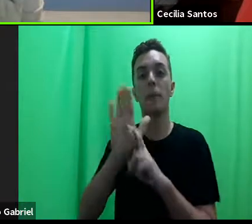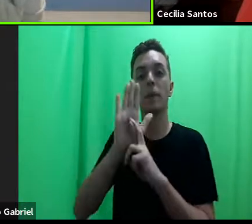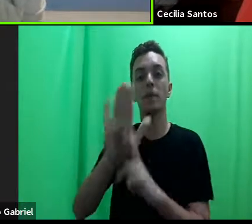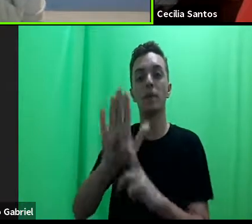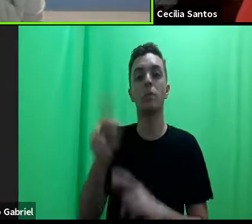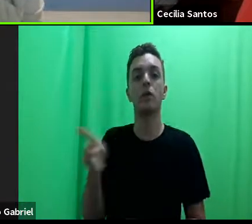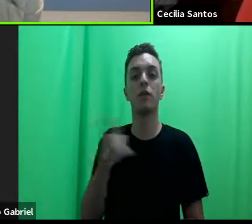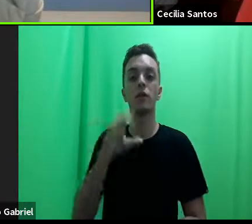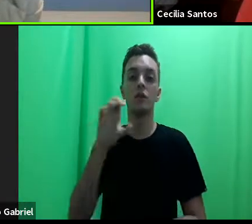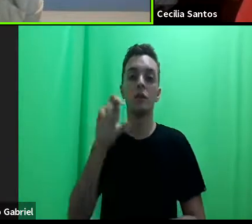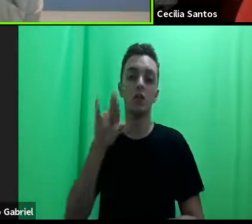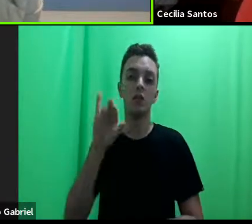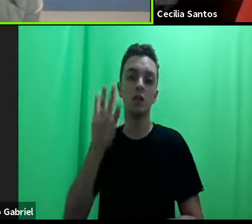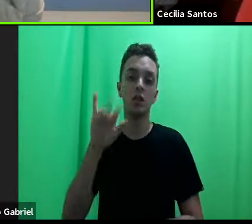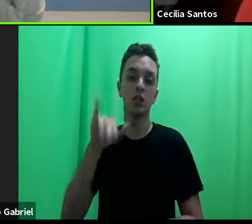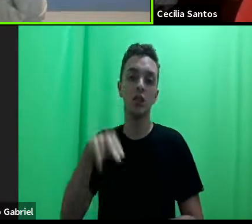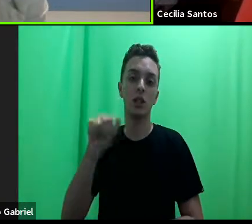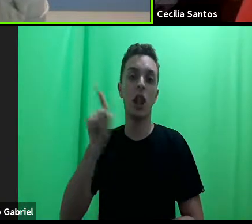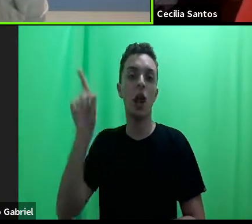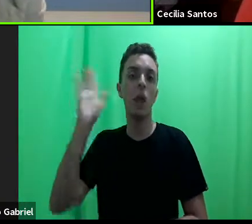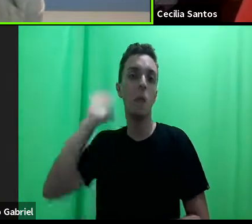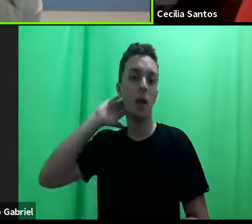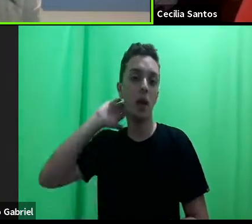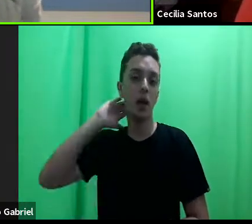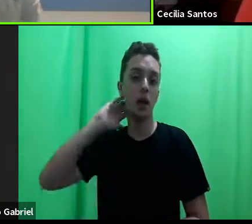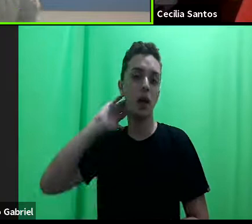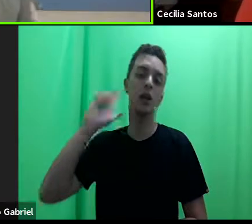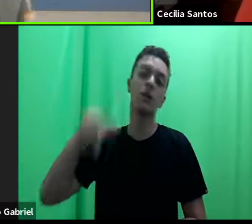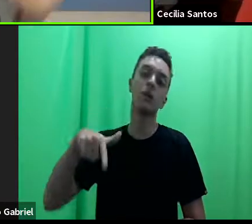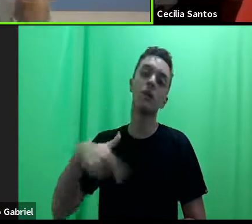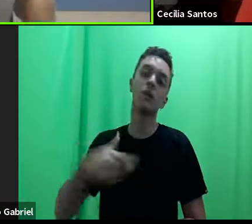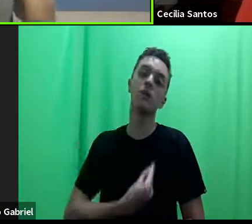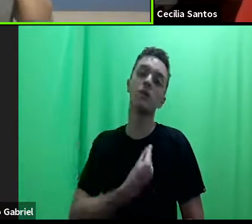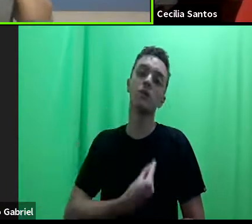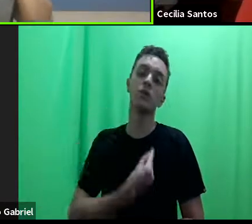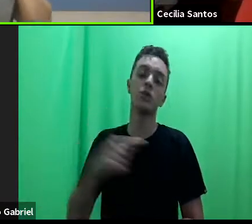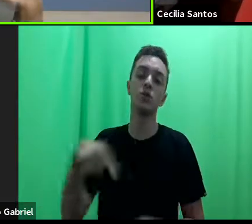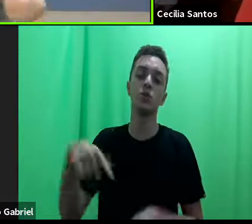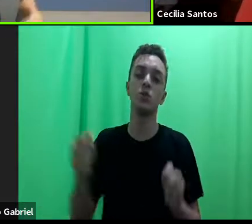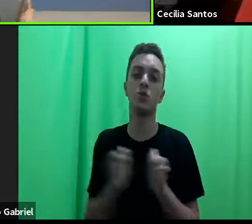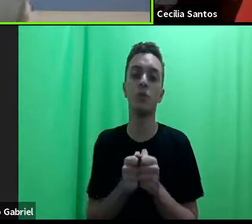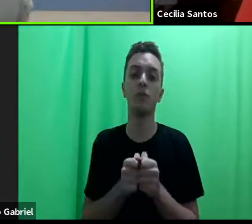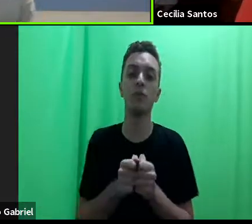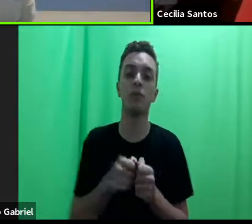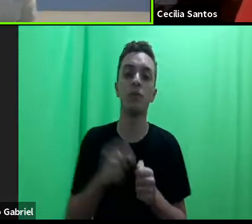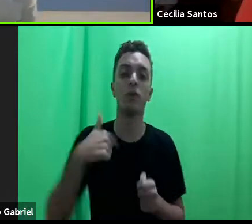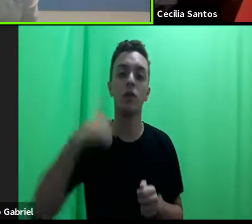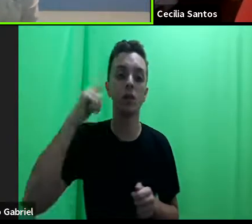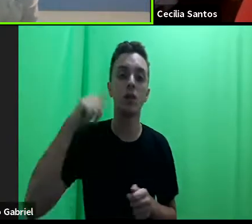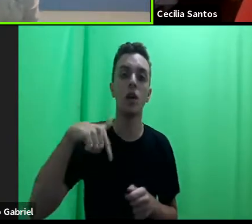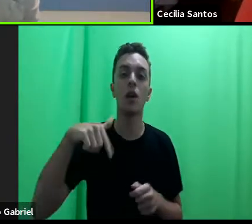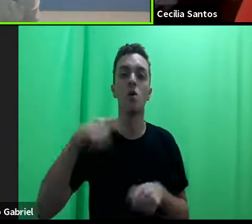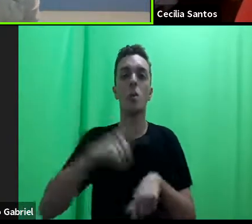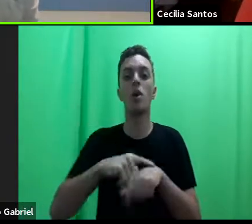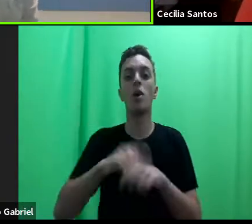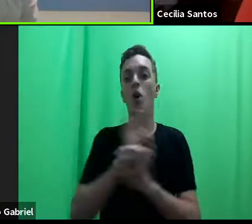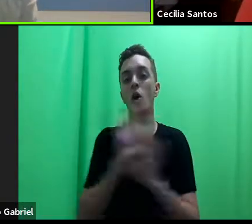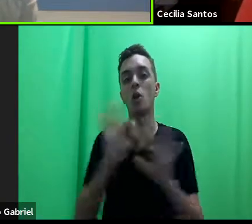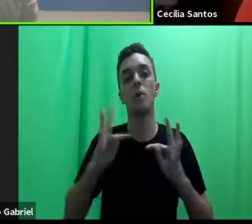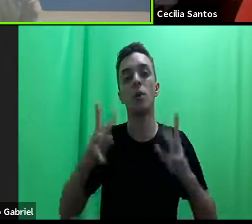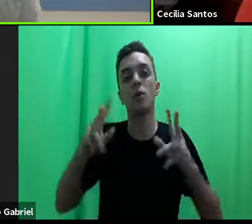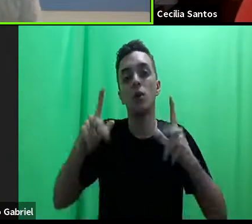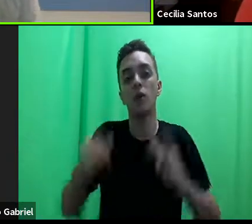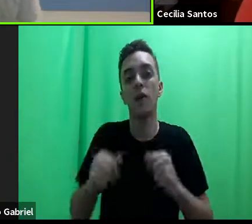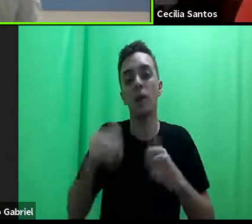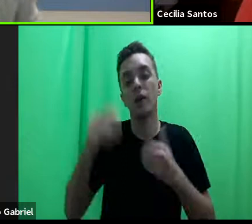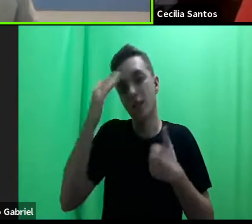clínica do Pará, por exemplo, está aqui com a gente também. Enfim, acho que foi um momento excelente para todo mundo, quero te agradecer